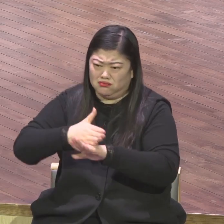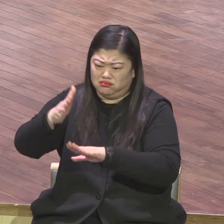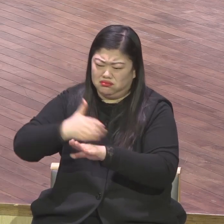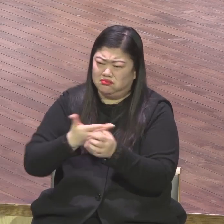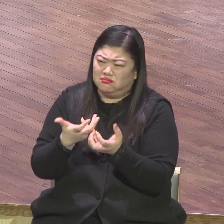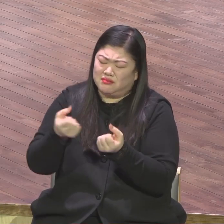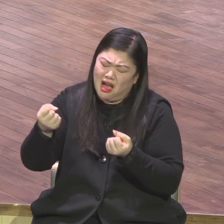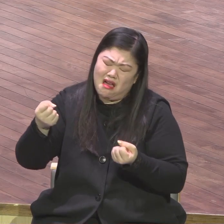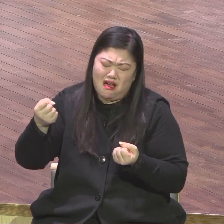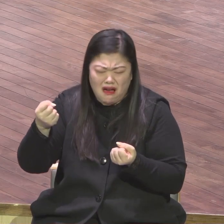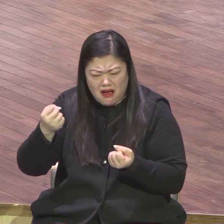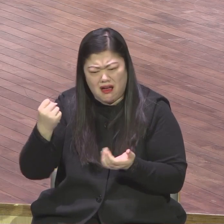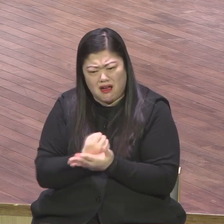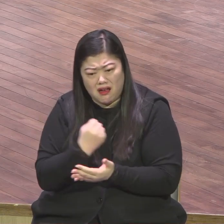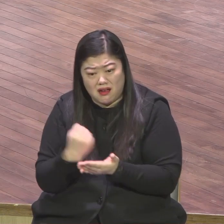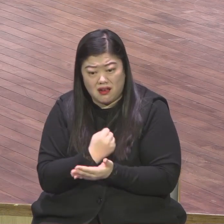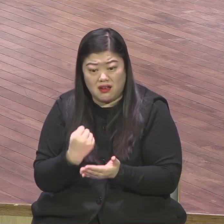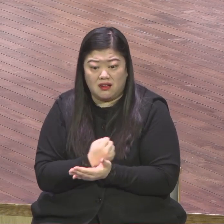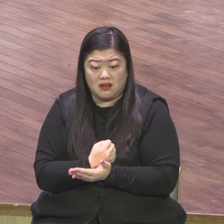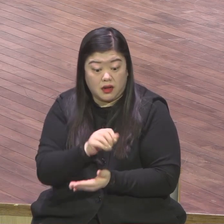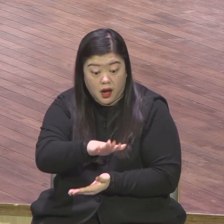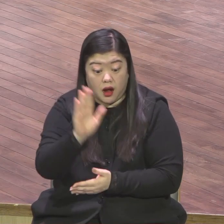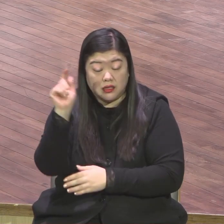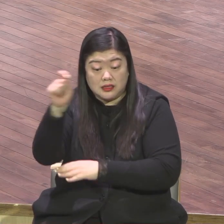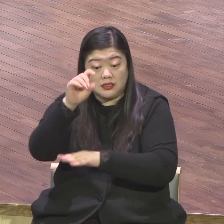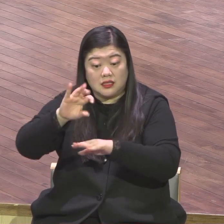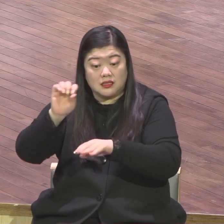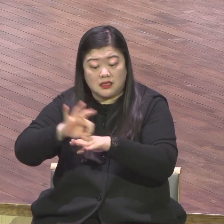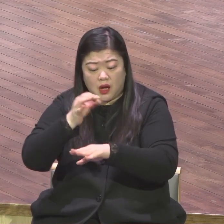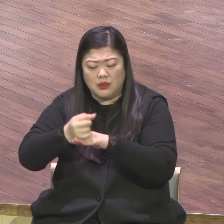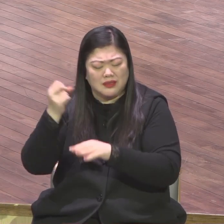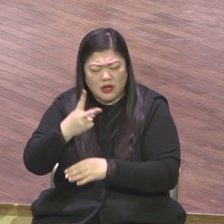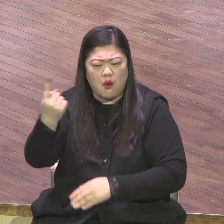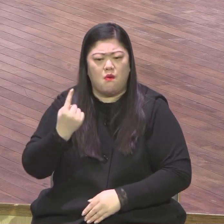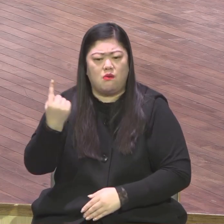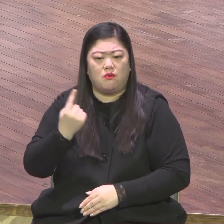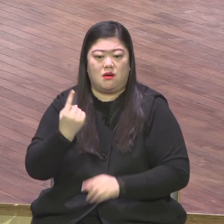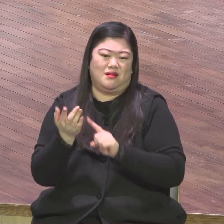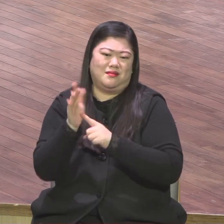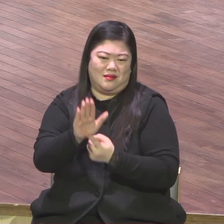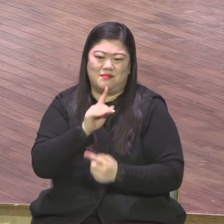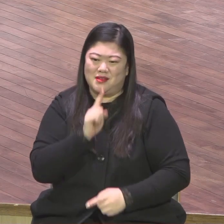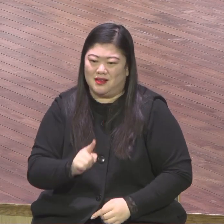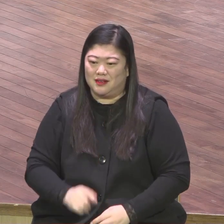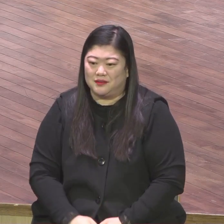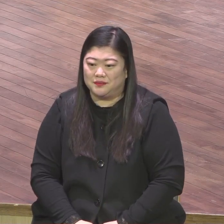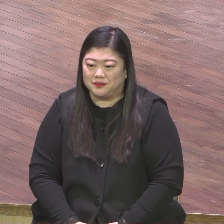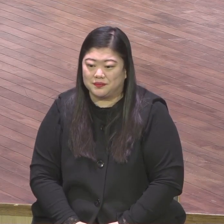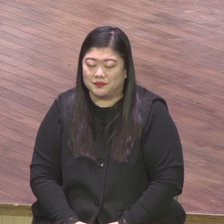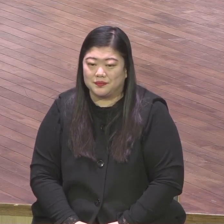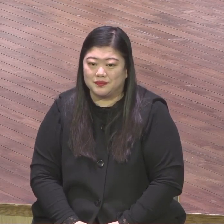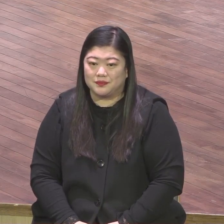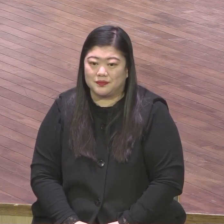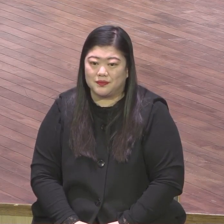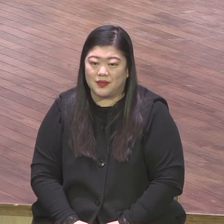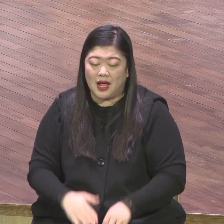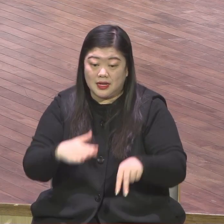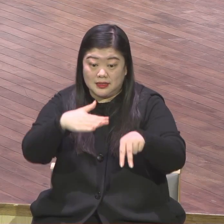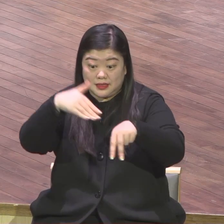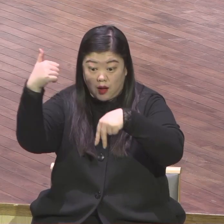상태가 되어버렸다 라는 말씀 사무엘의 사무엘의 7장 16개를 보면 하나님께서 따위시의 은약을